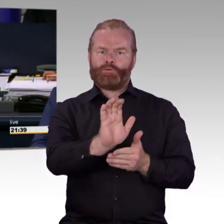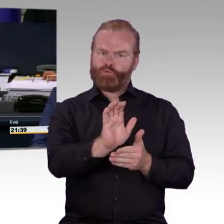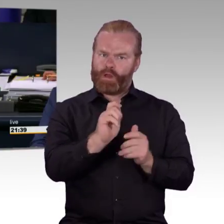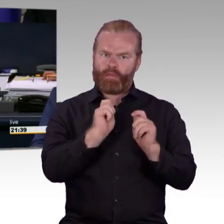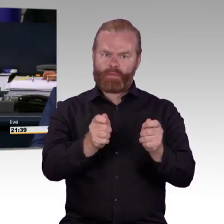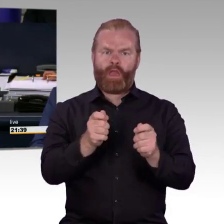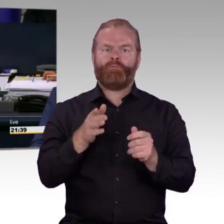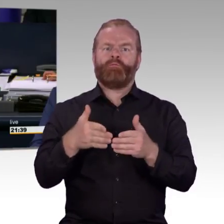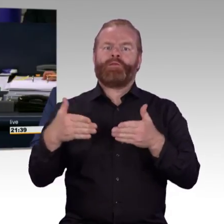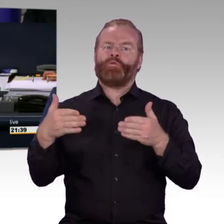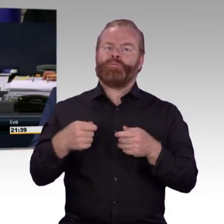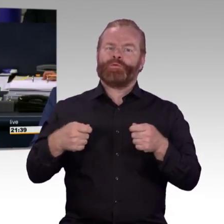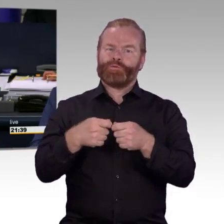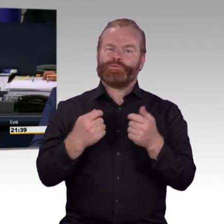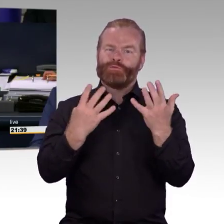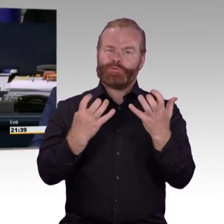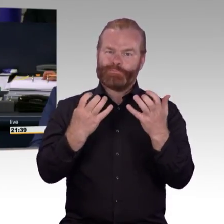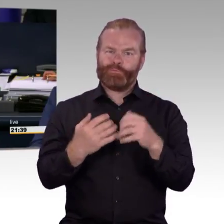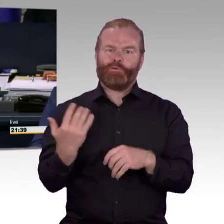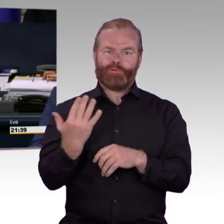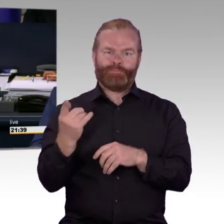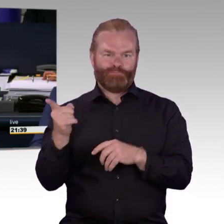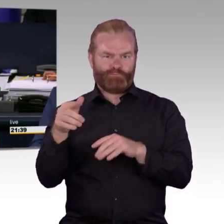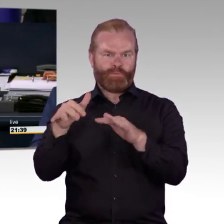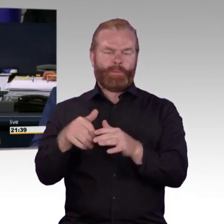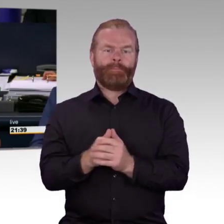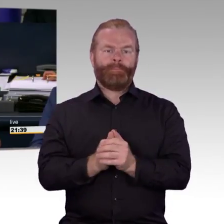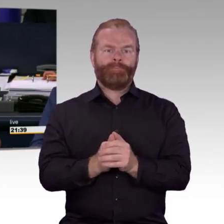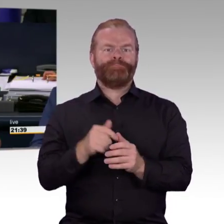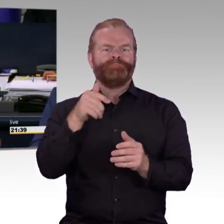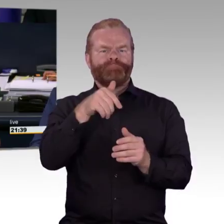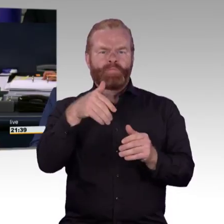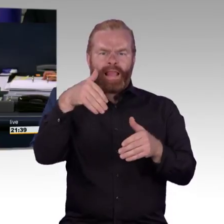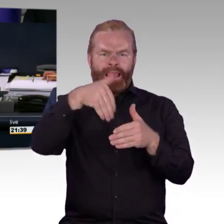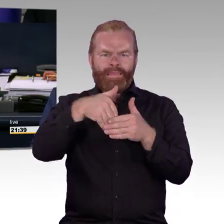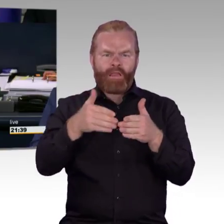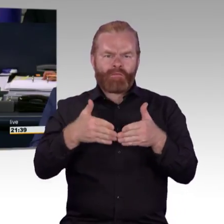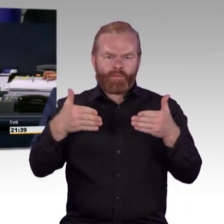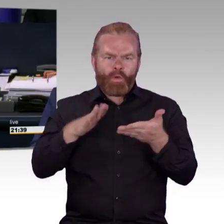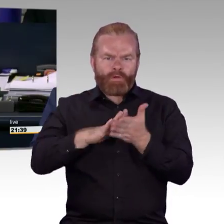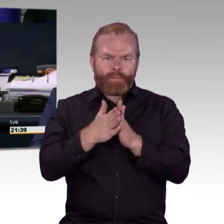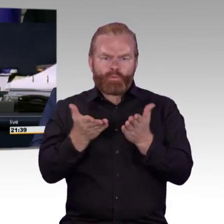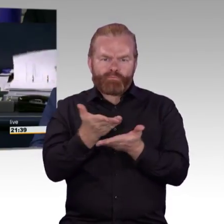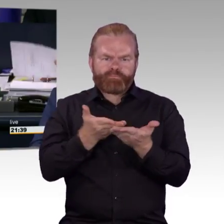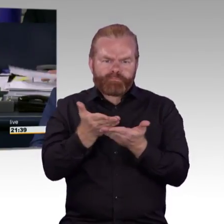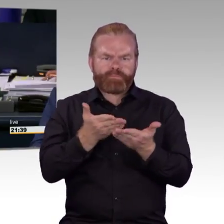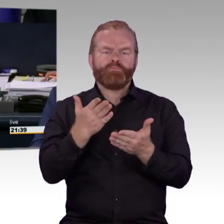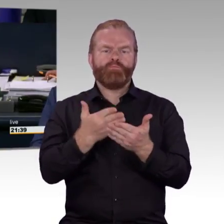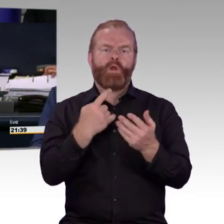keinen Widerspruch. Dann ist das so beschlossen. Und dann gebe ich das Wort der ersten Rednerin für die